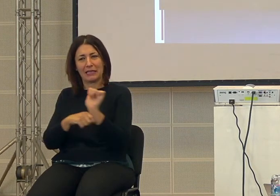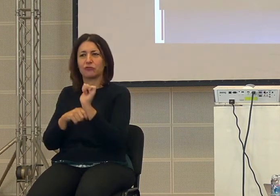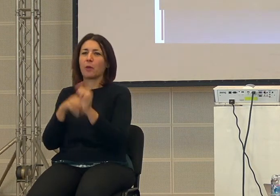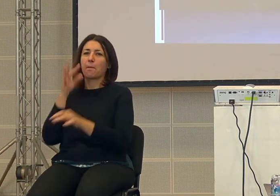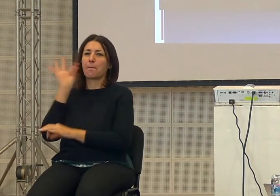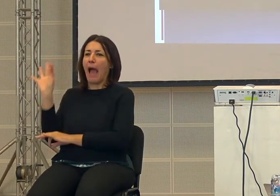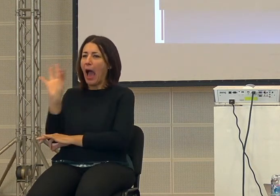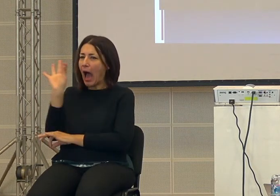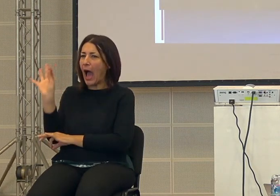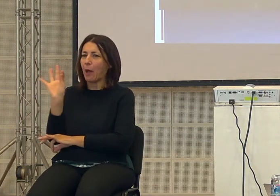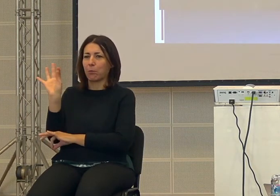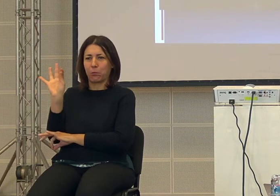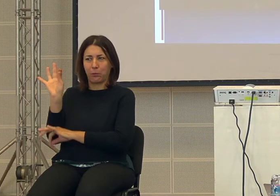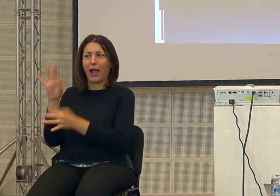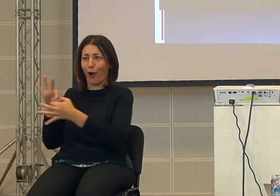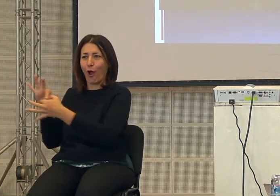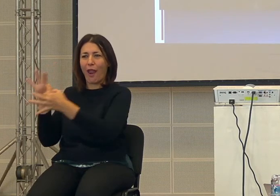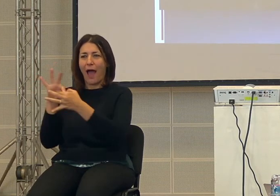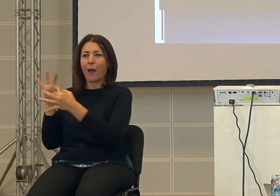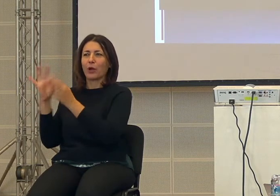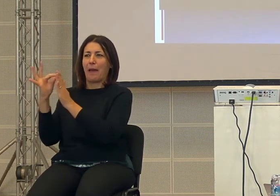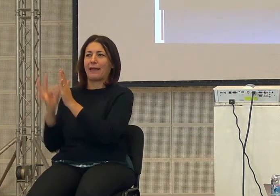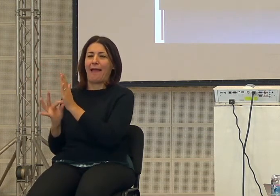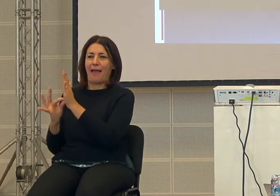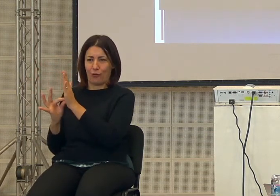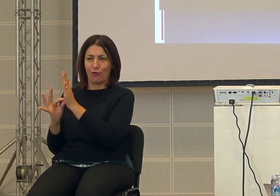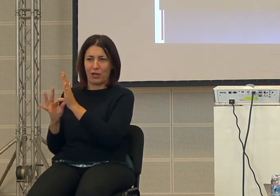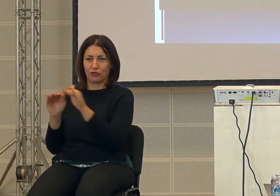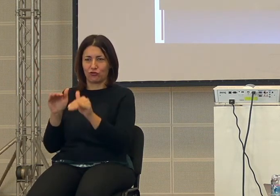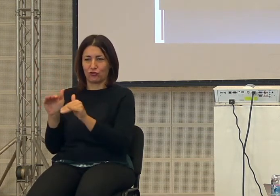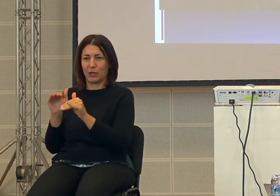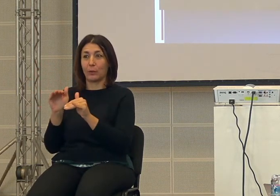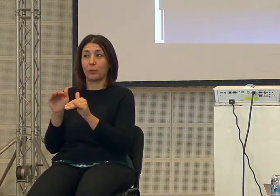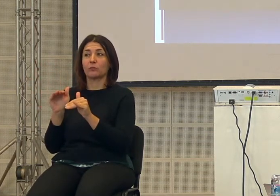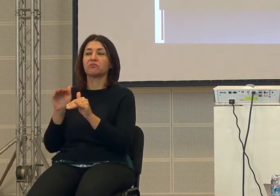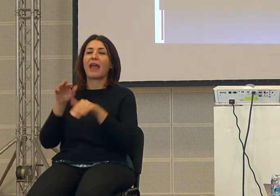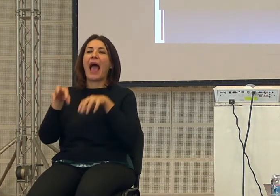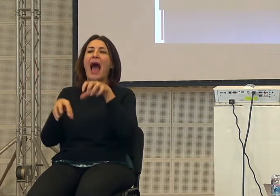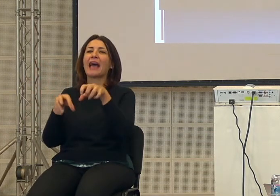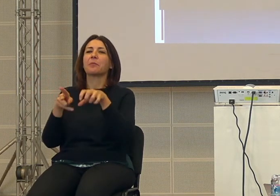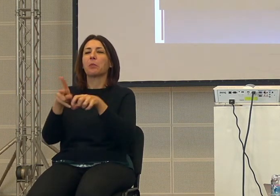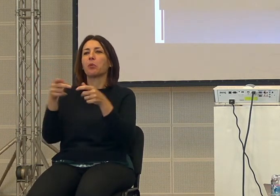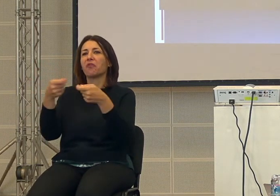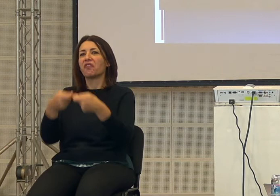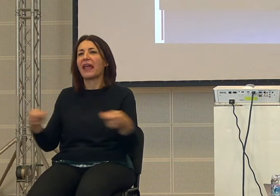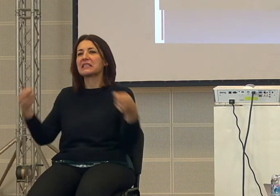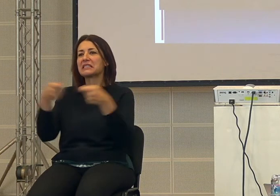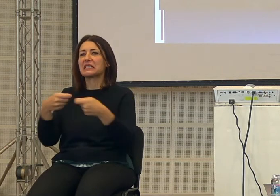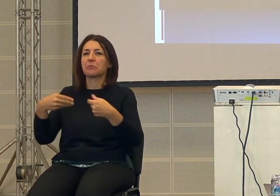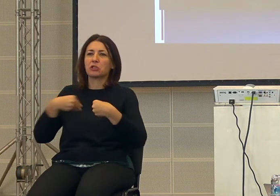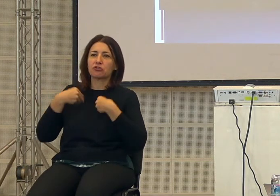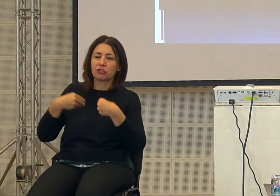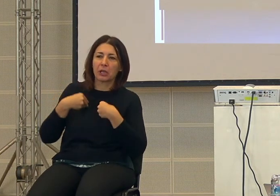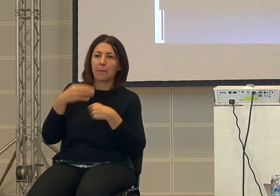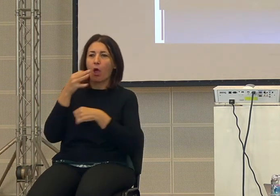anche hanno una forma ma sono tutte rigidamente programmate quando poi saliamo verso animali più flessibili come scimpanze